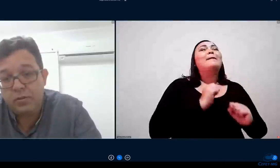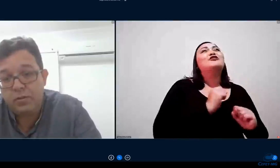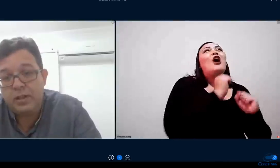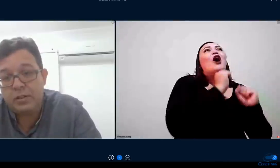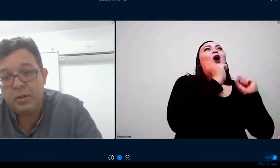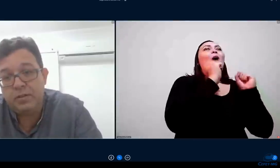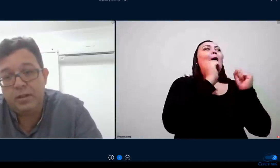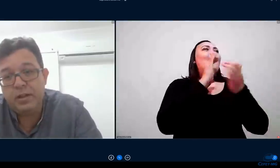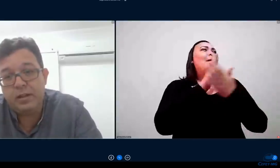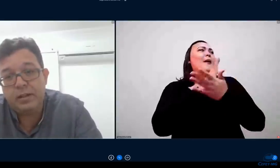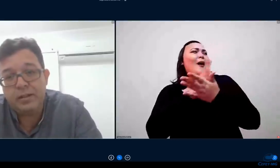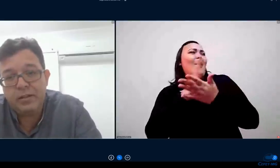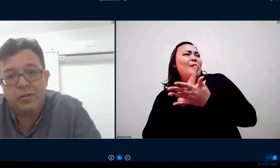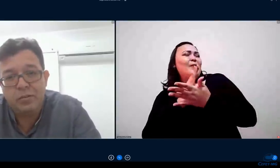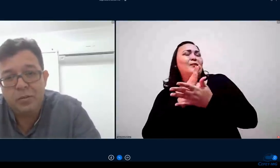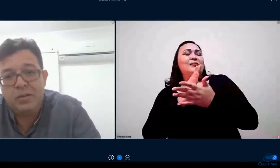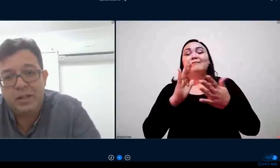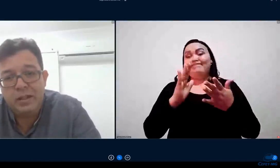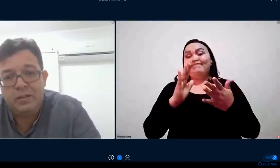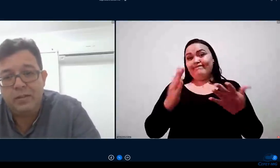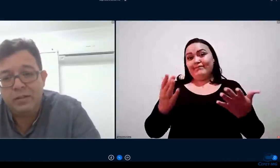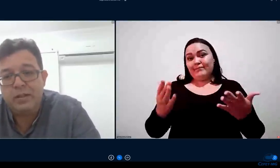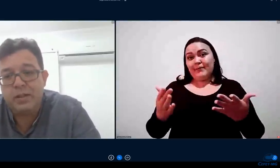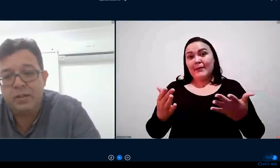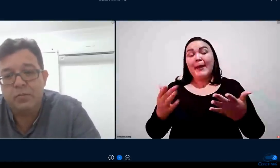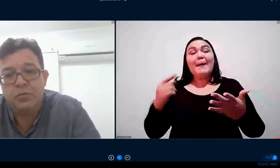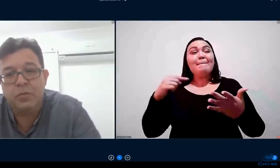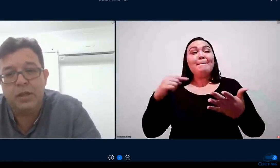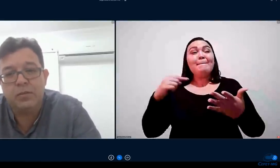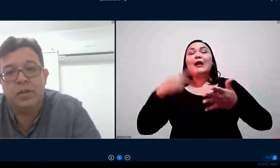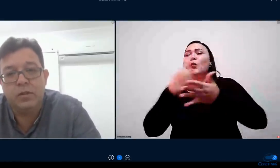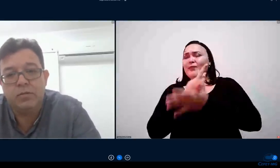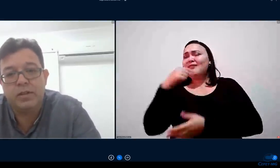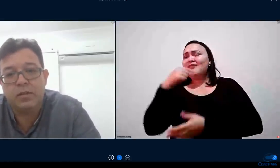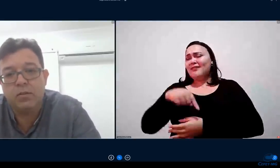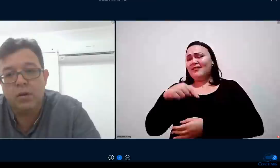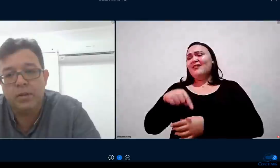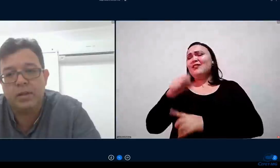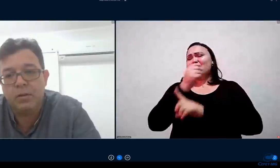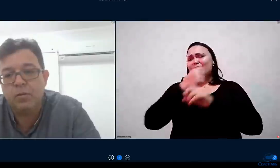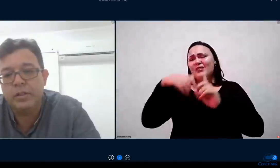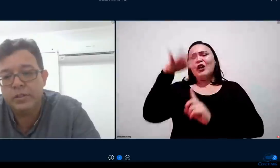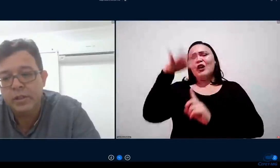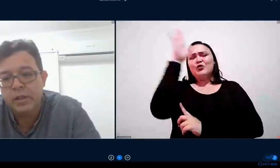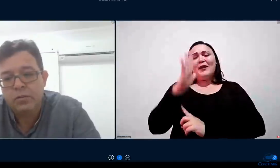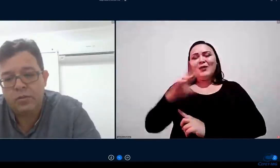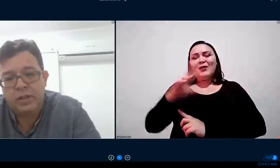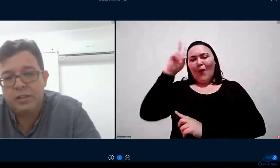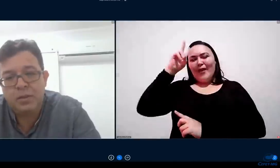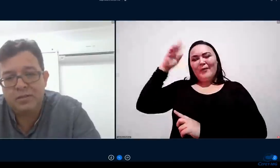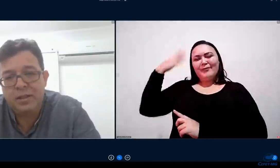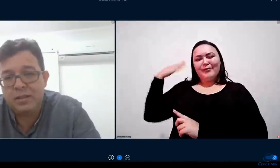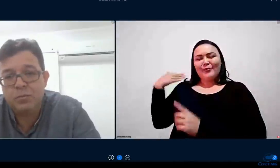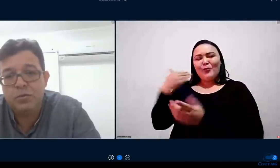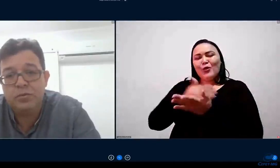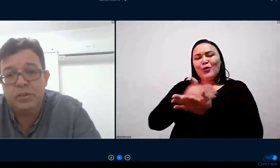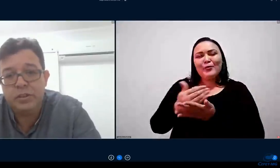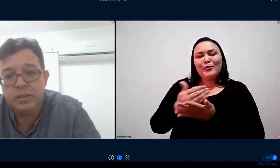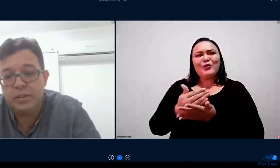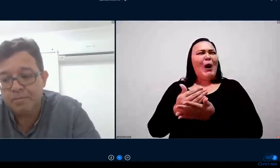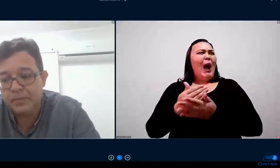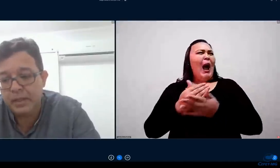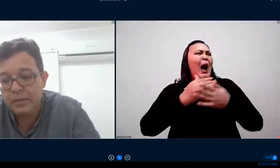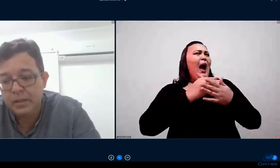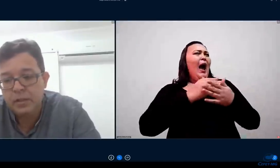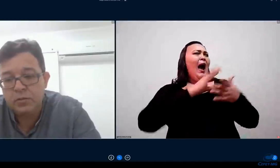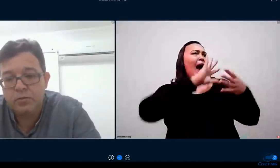sociológico da sociedade brasileira né desde 2013 desde aqueles movimentos né não vai ter copa até hoje sociedade brasileira está muito